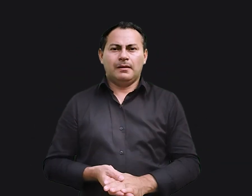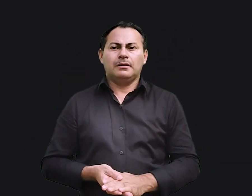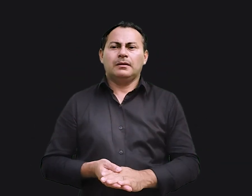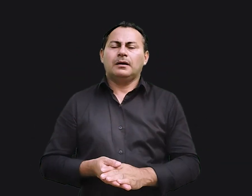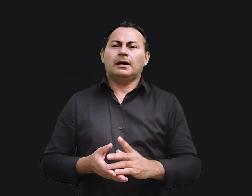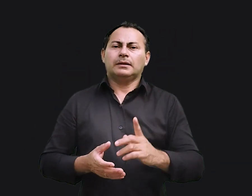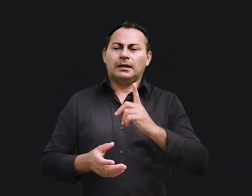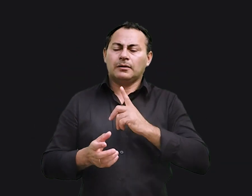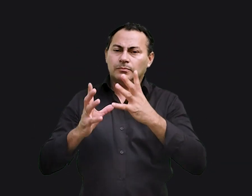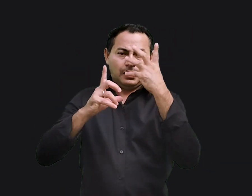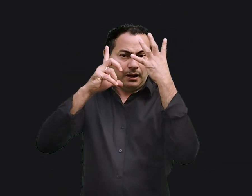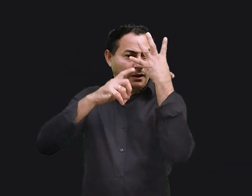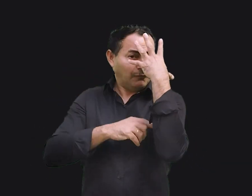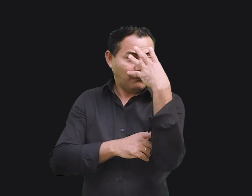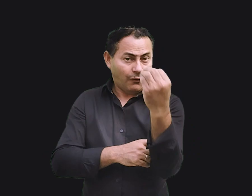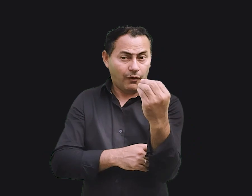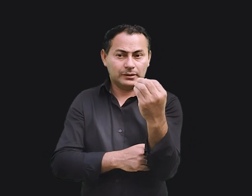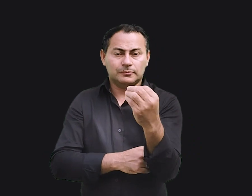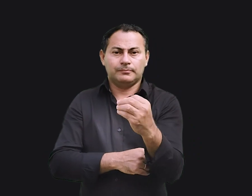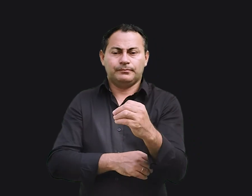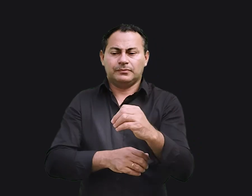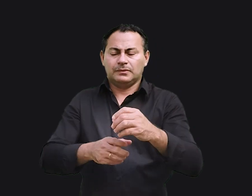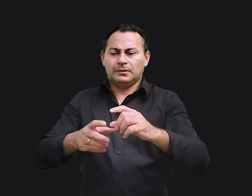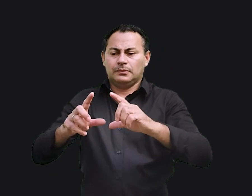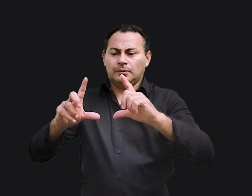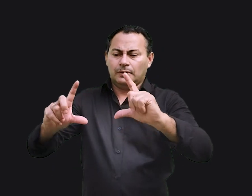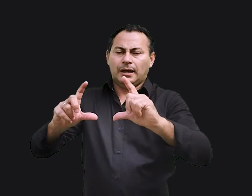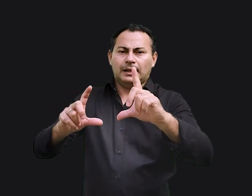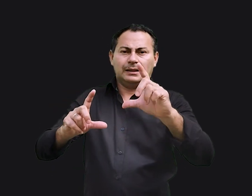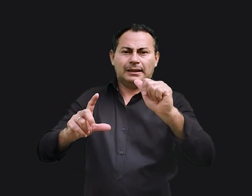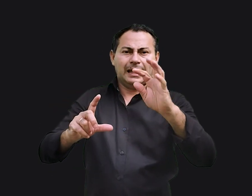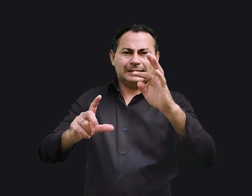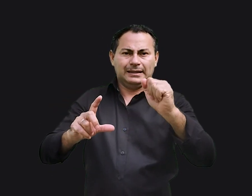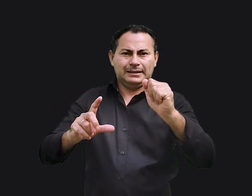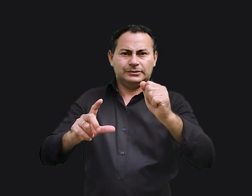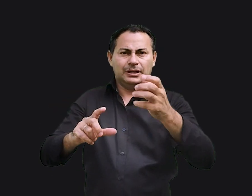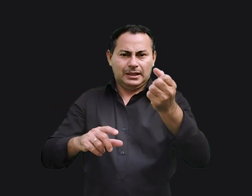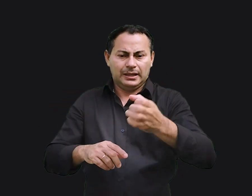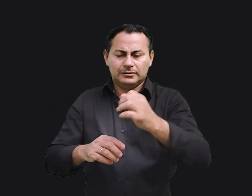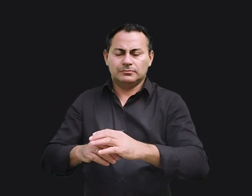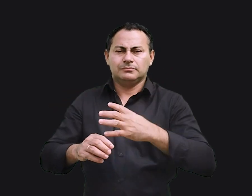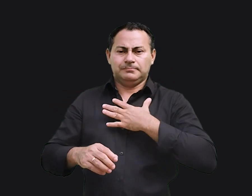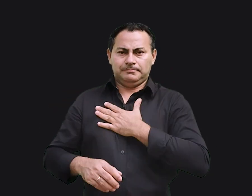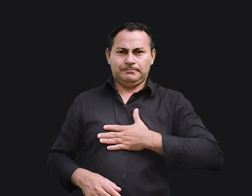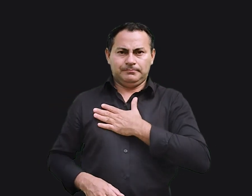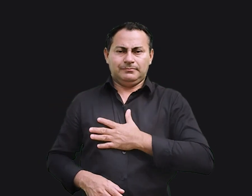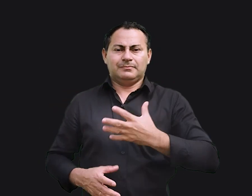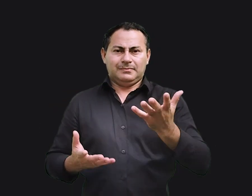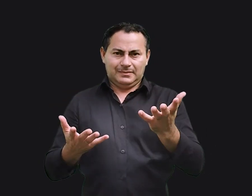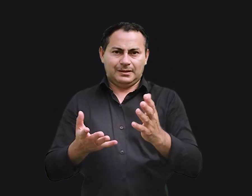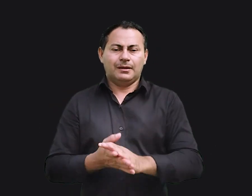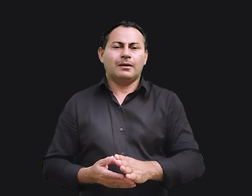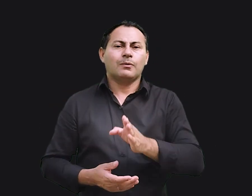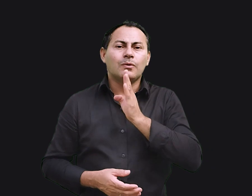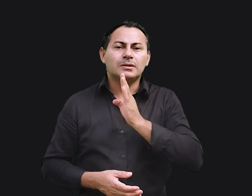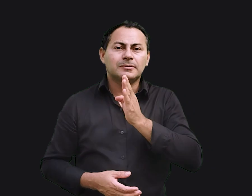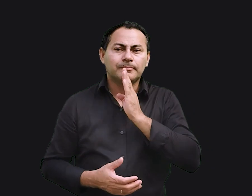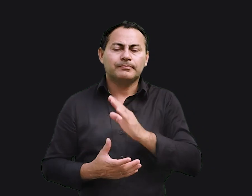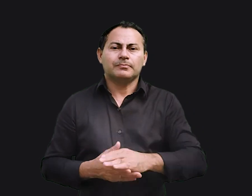Até puseram a foto de uma vaca em uma lata de leite com símbolo de satisfação. O tipo de satisfação conhecido como